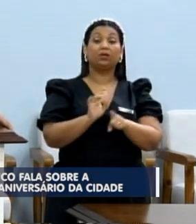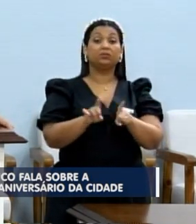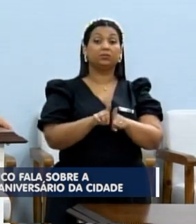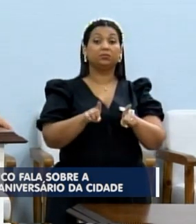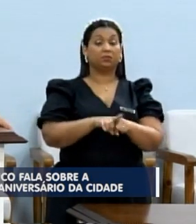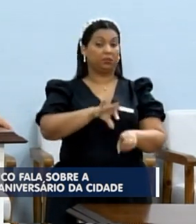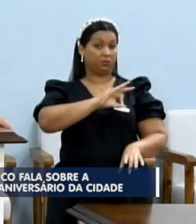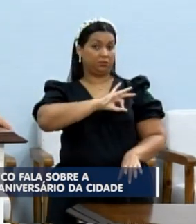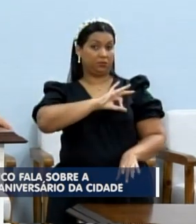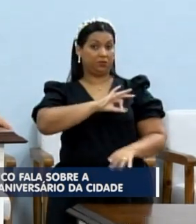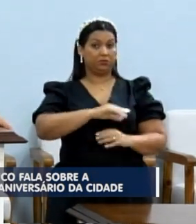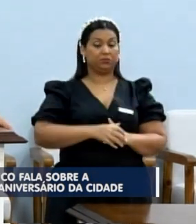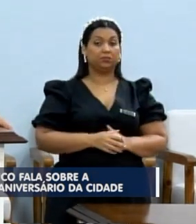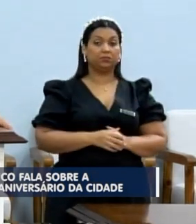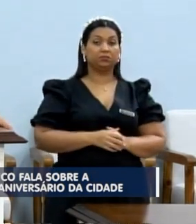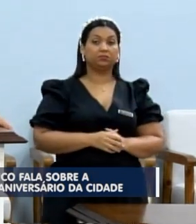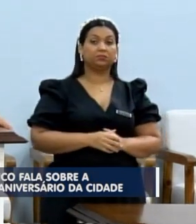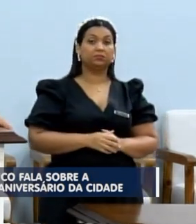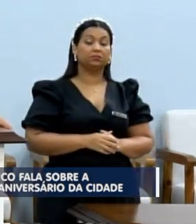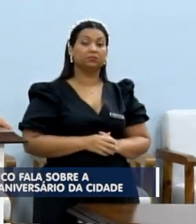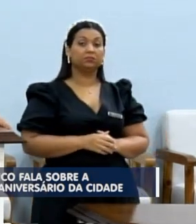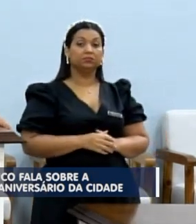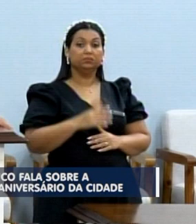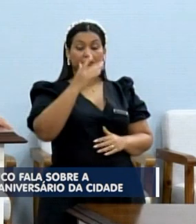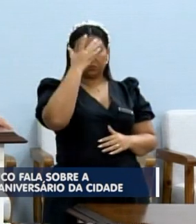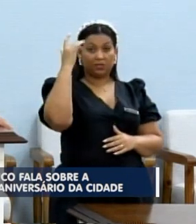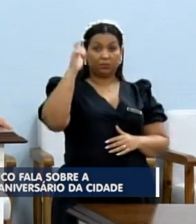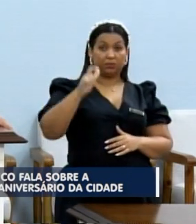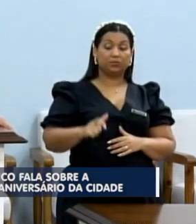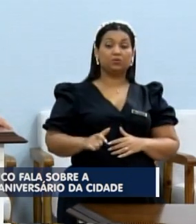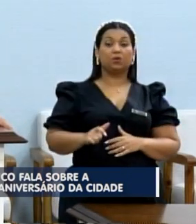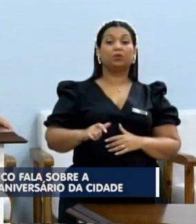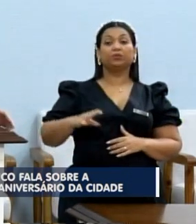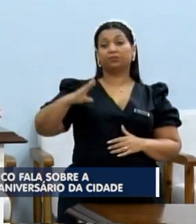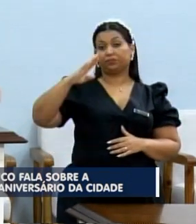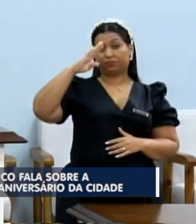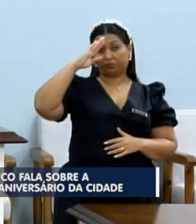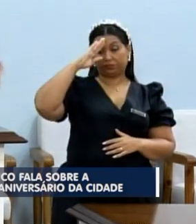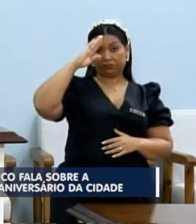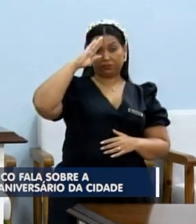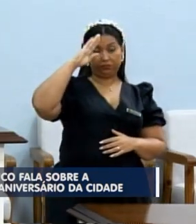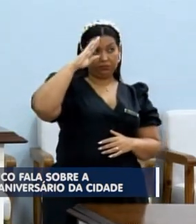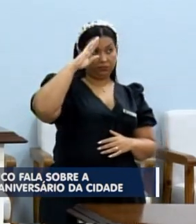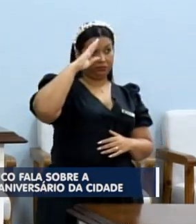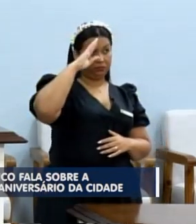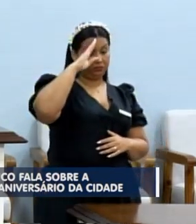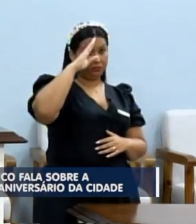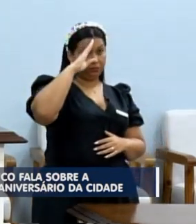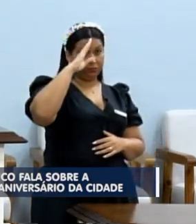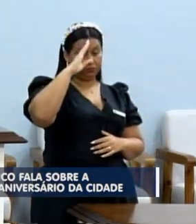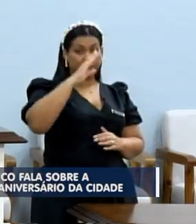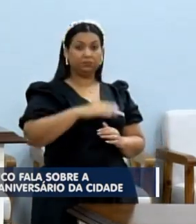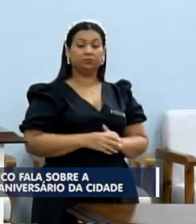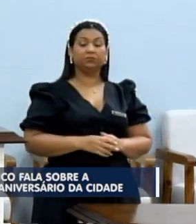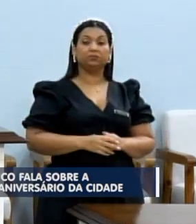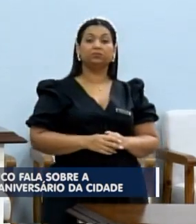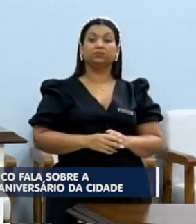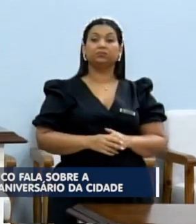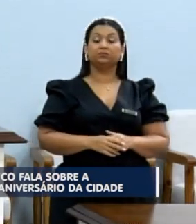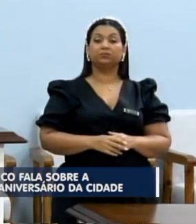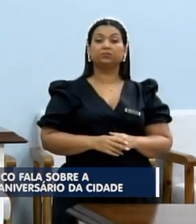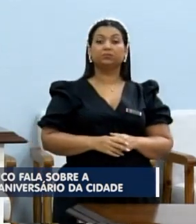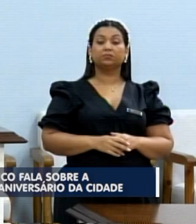também a Polícia Militar, na pessoa do comandante aí do PM, do nosso batalhão,